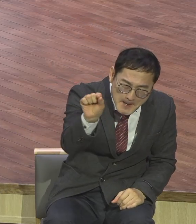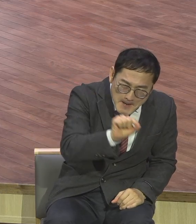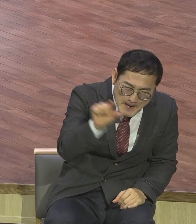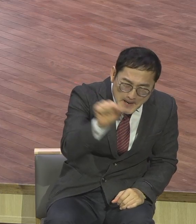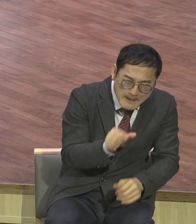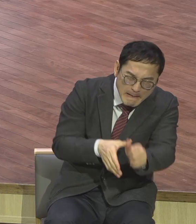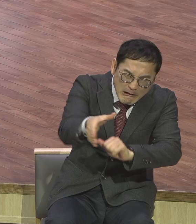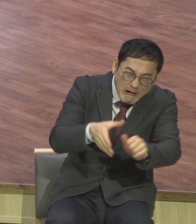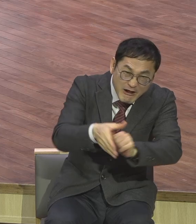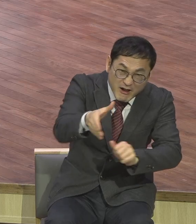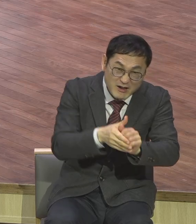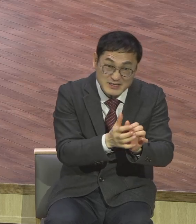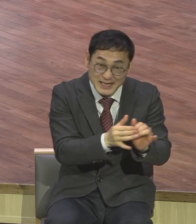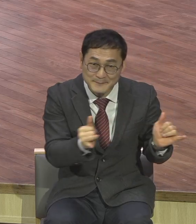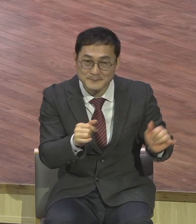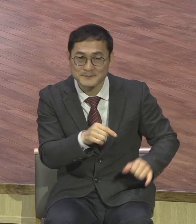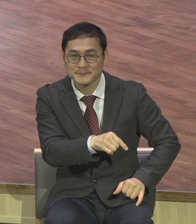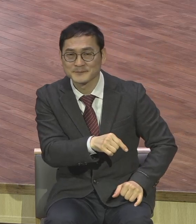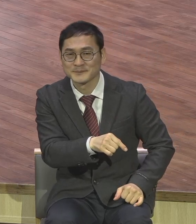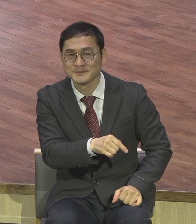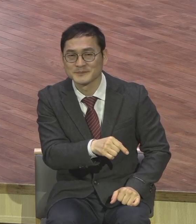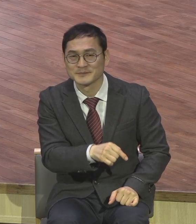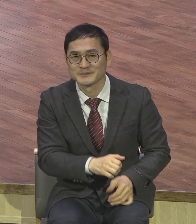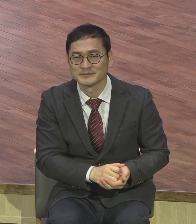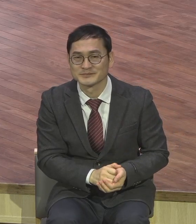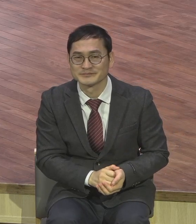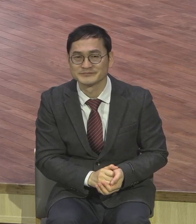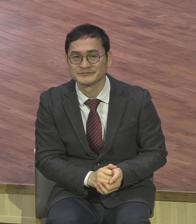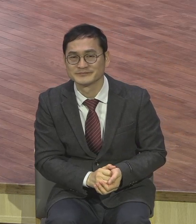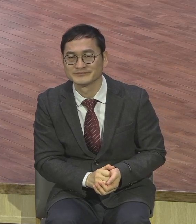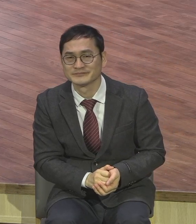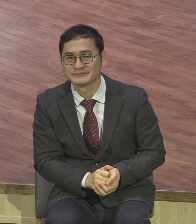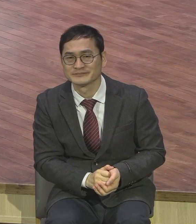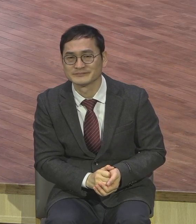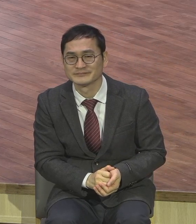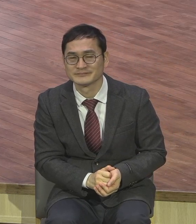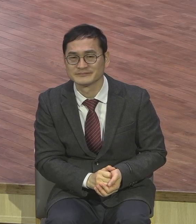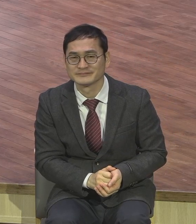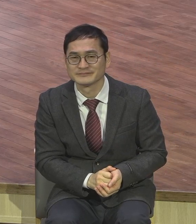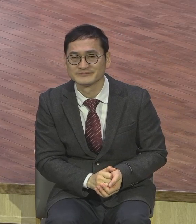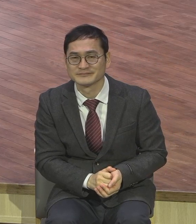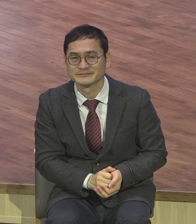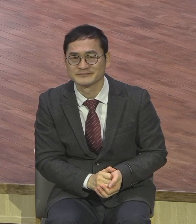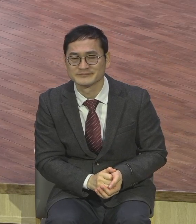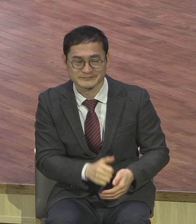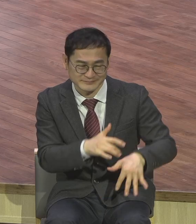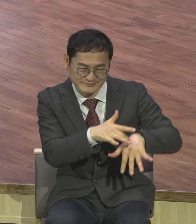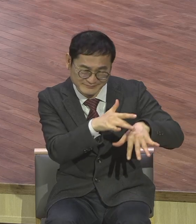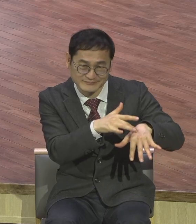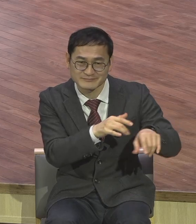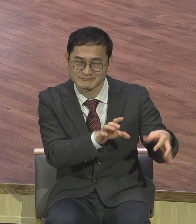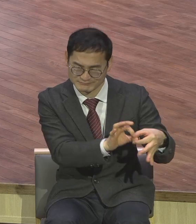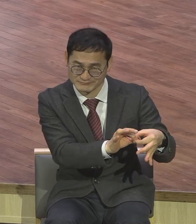순간적으로 할 수 있지만은 빠져나오면 되지만은 계속 그런다 그 사람은 그거 못 받는 사람이에요 지금